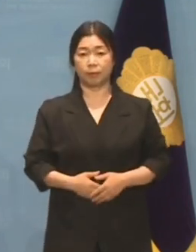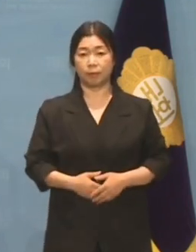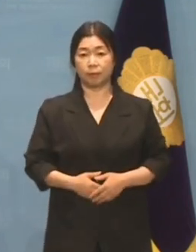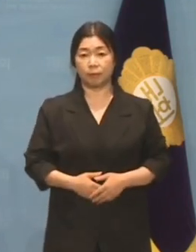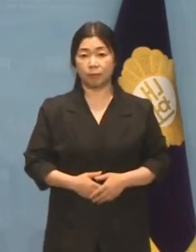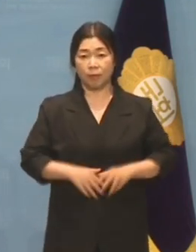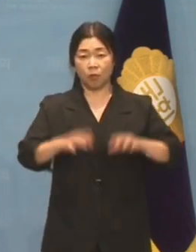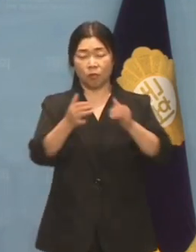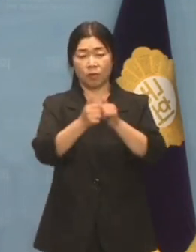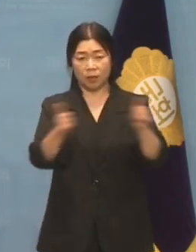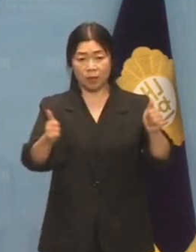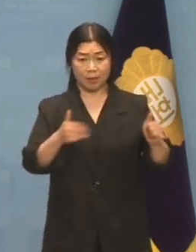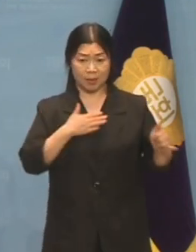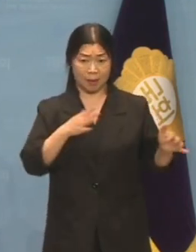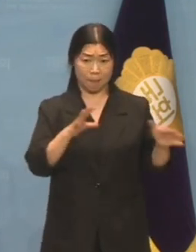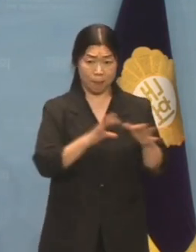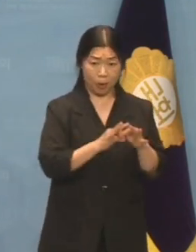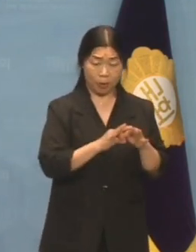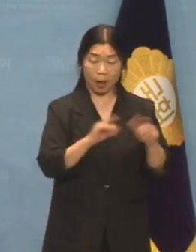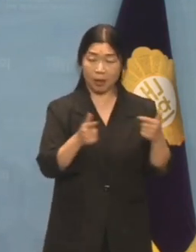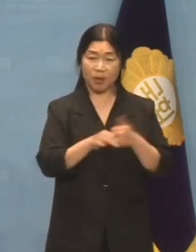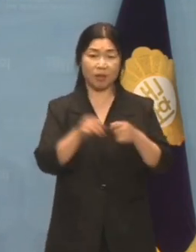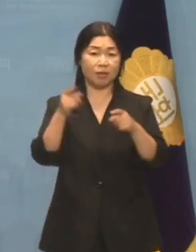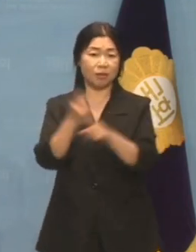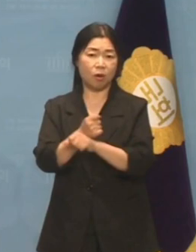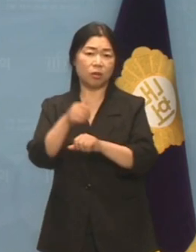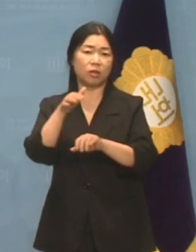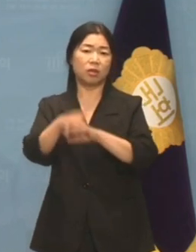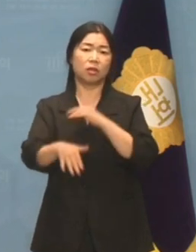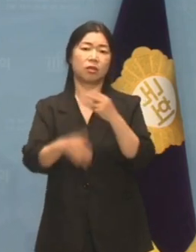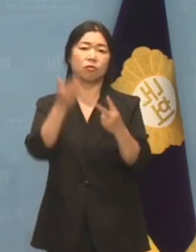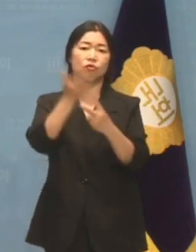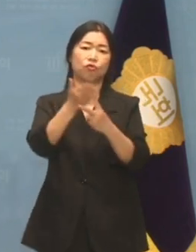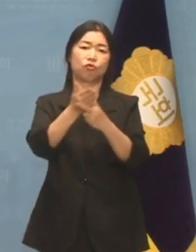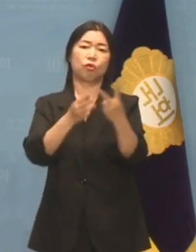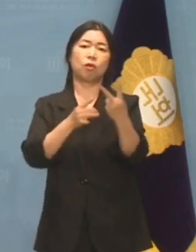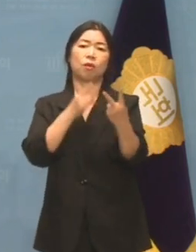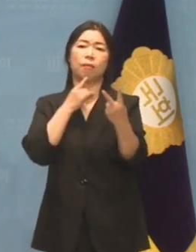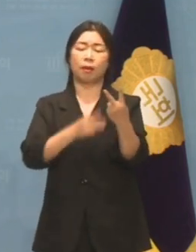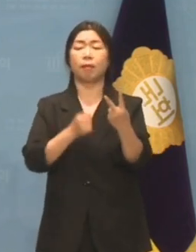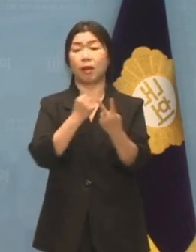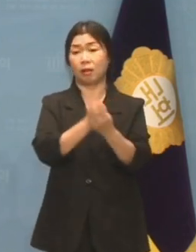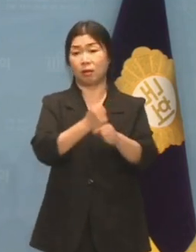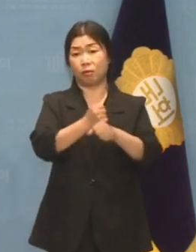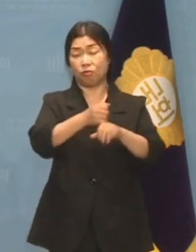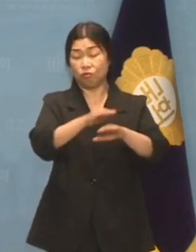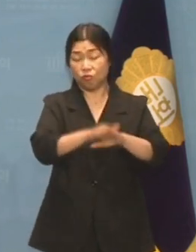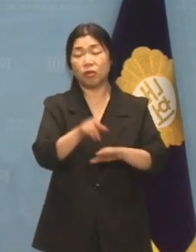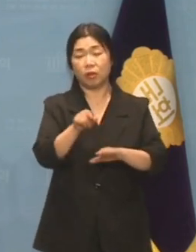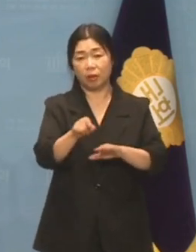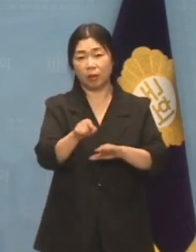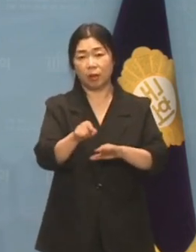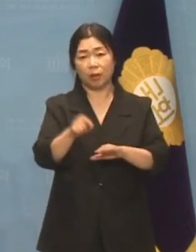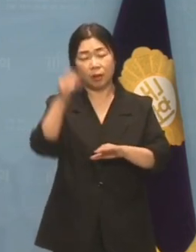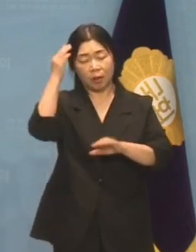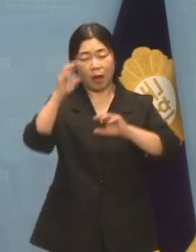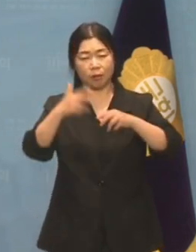저가로 나누고 갈라치는 검사 윤석열 식의 리더십이 대한민국을 병들게 하고 있습니다.